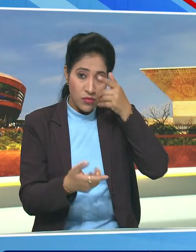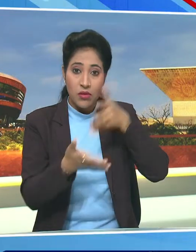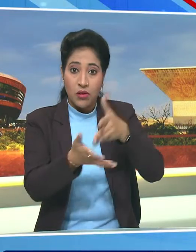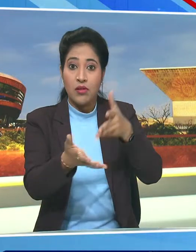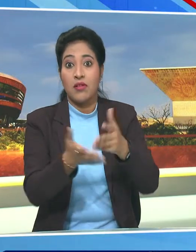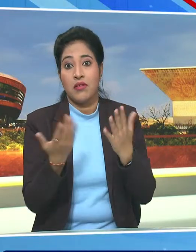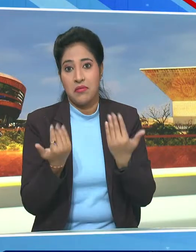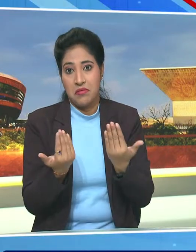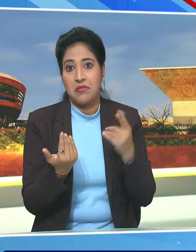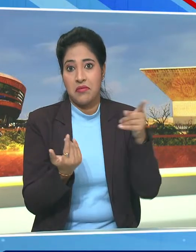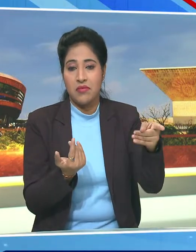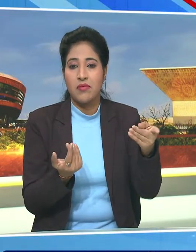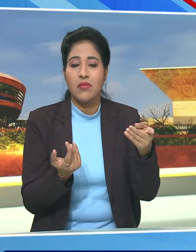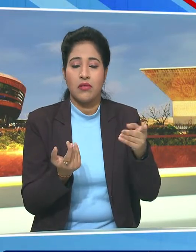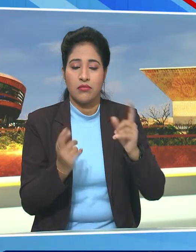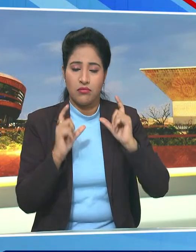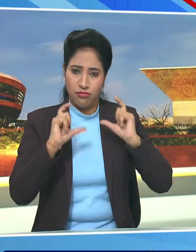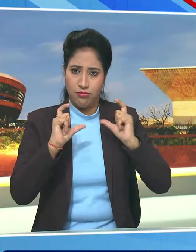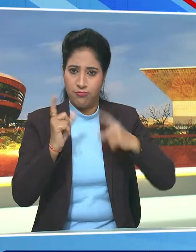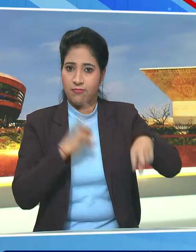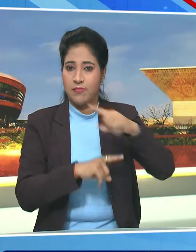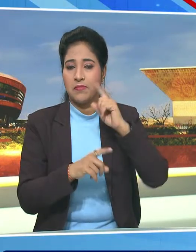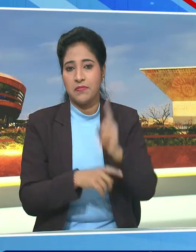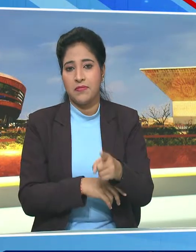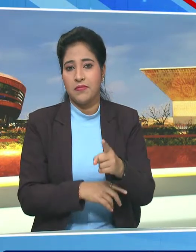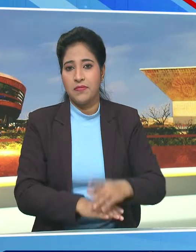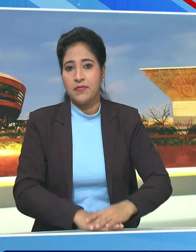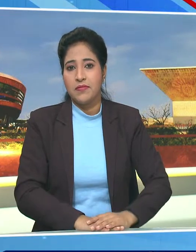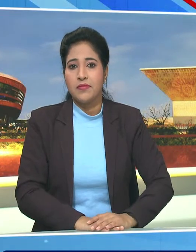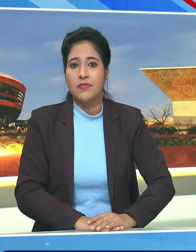और जटकों के लिए तैयार रहना चाहिए